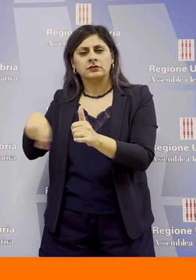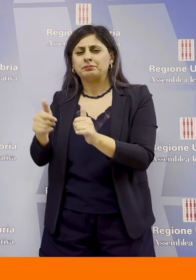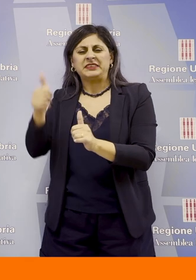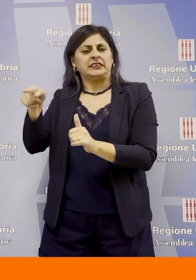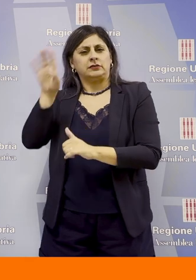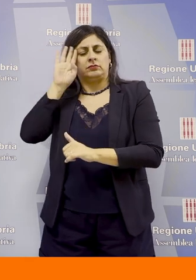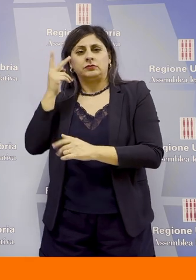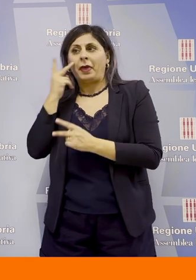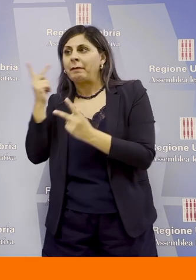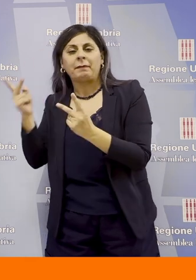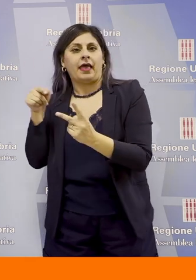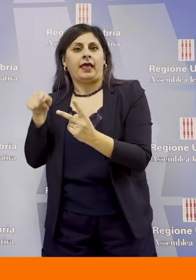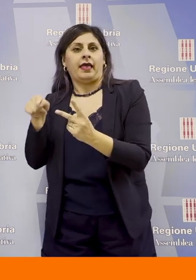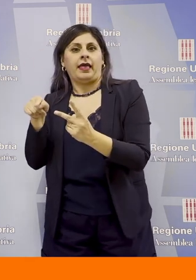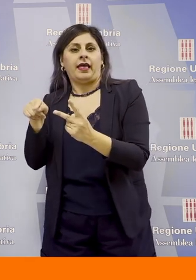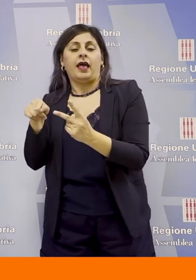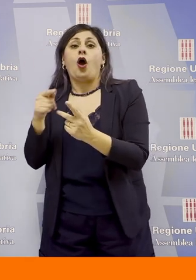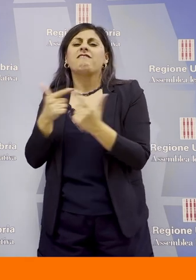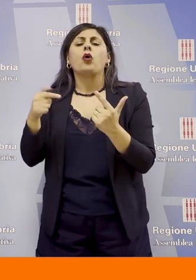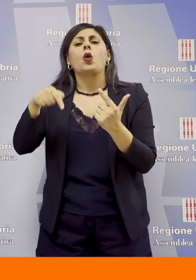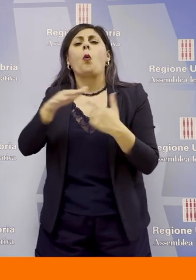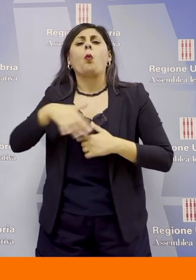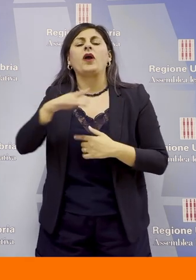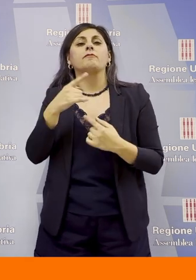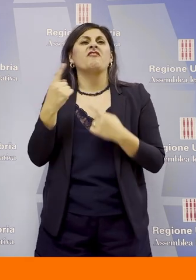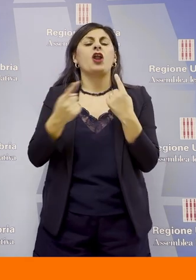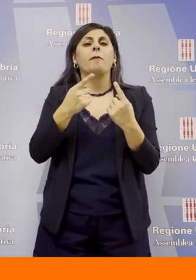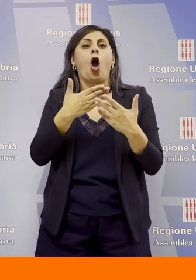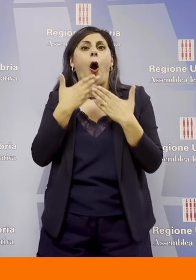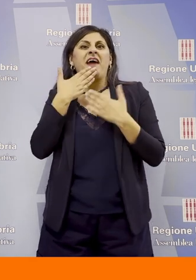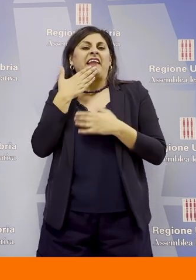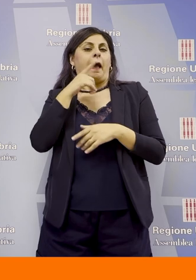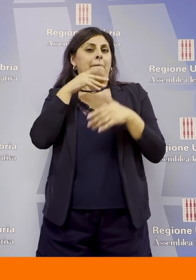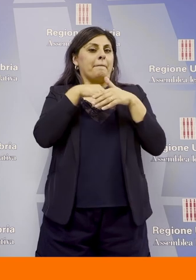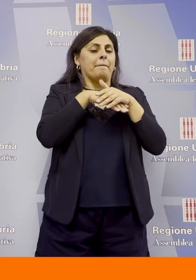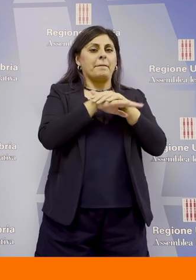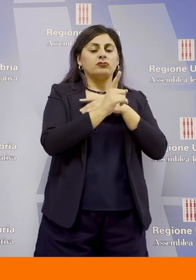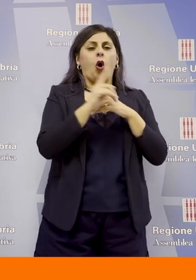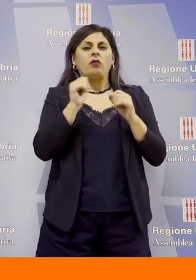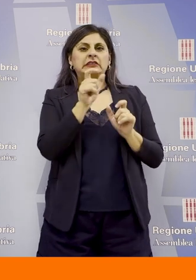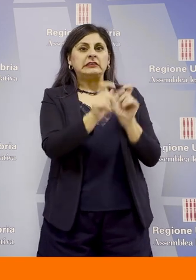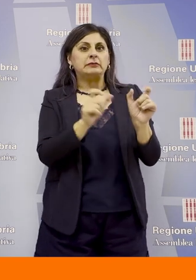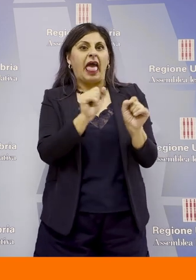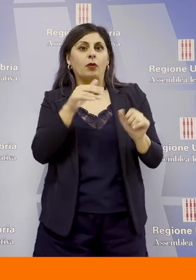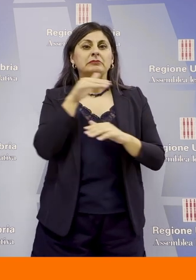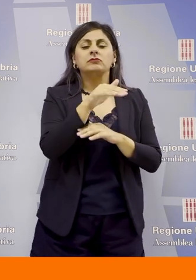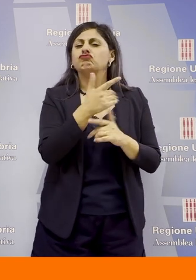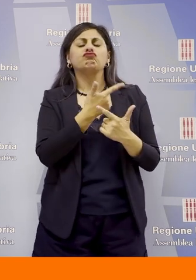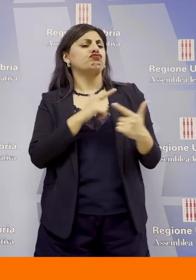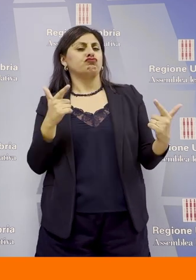legalità, per fortuna qui non ci sono fenomeni obertosi, non ci sono fenomeni di intimidazione, però ci sono soggetti che